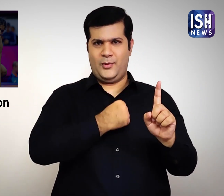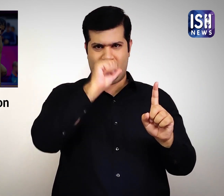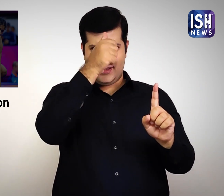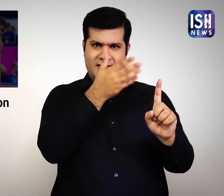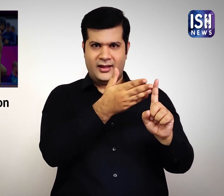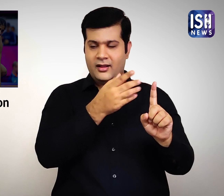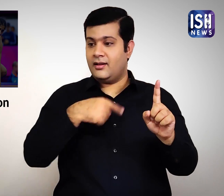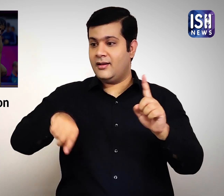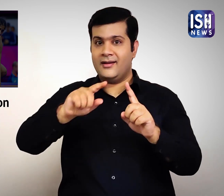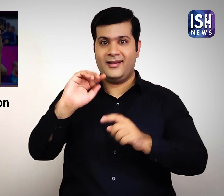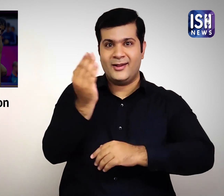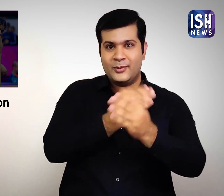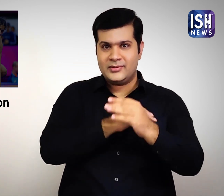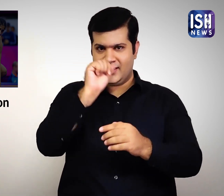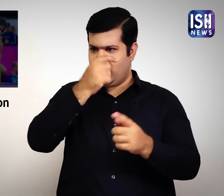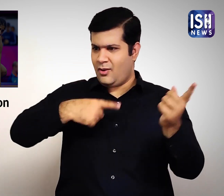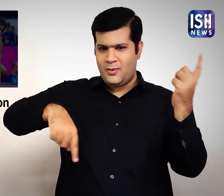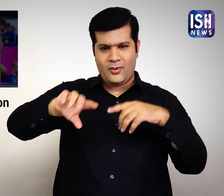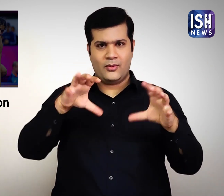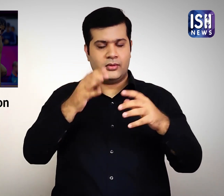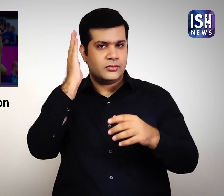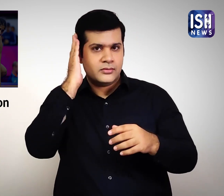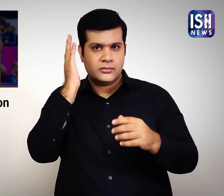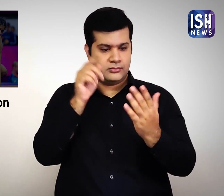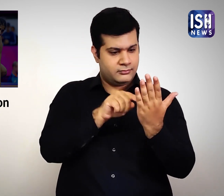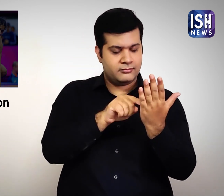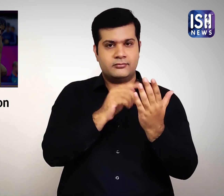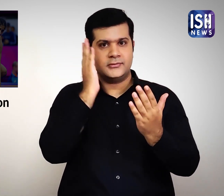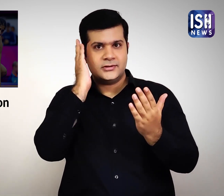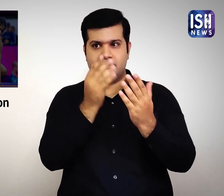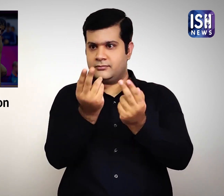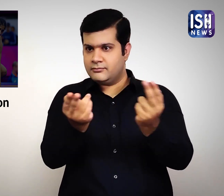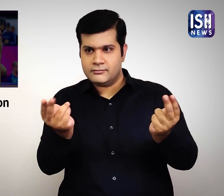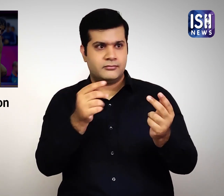ने अन्यब भारतिय महीला पहलवानों के साथ एक ही कमरे में रहने से इनकार कर